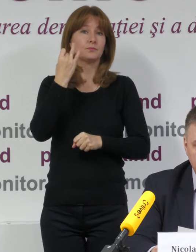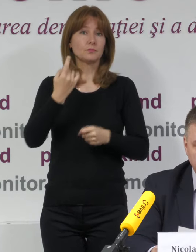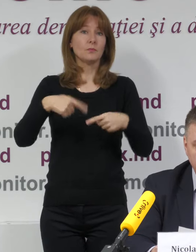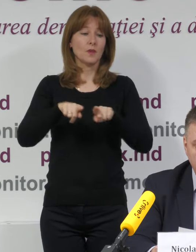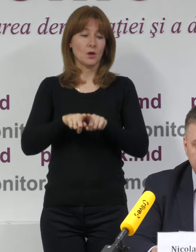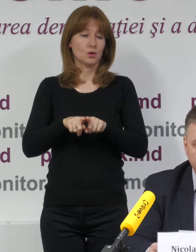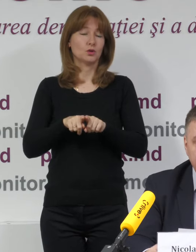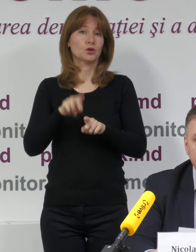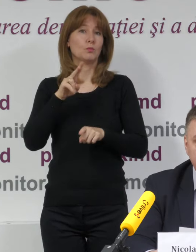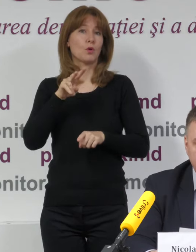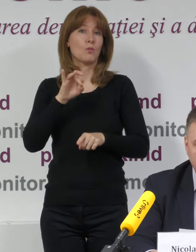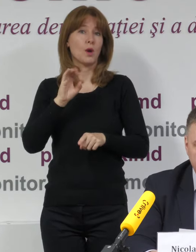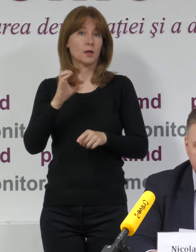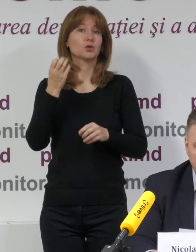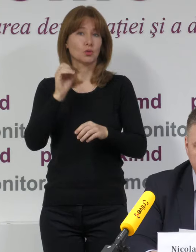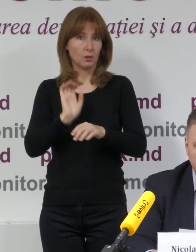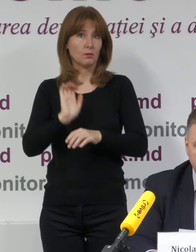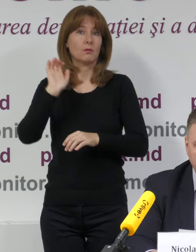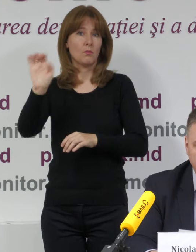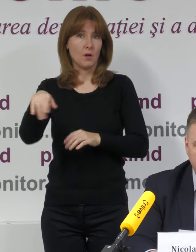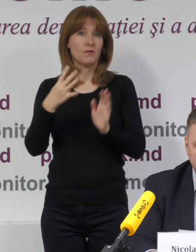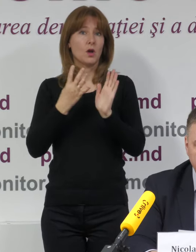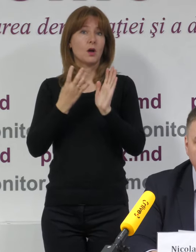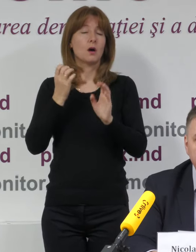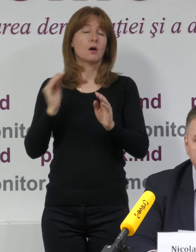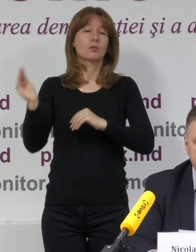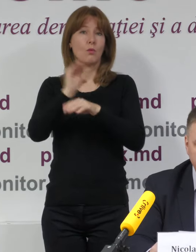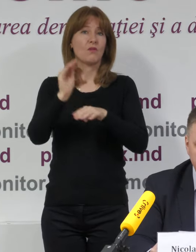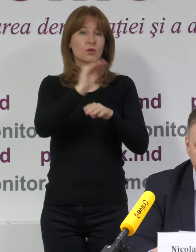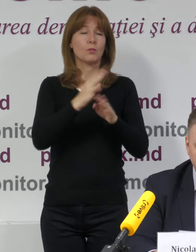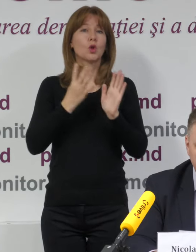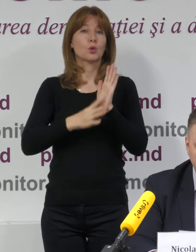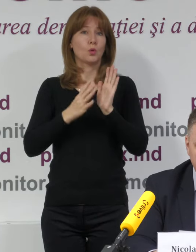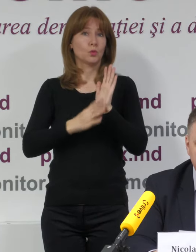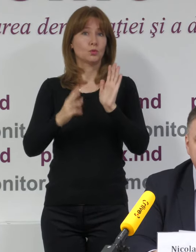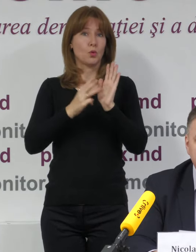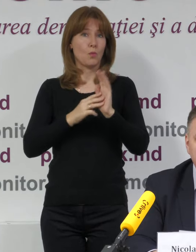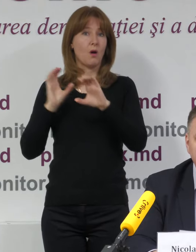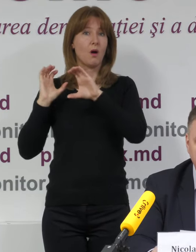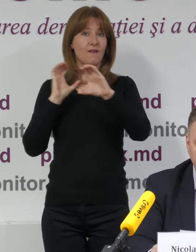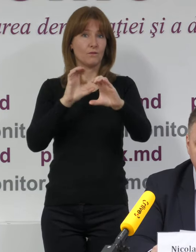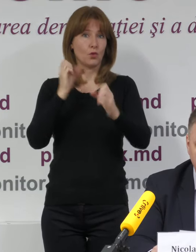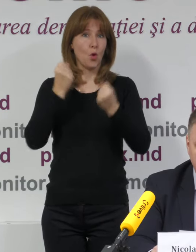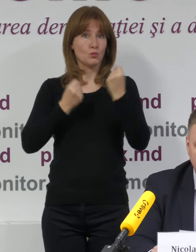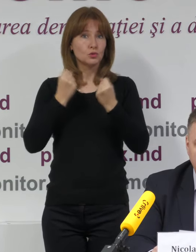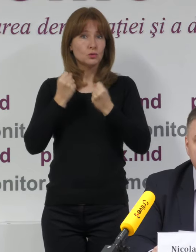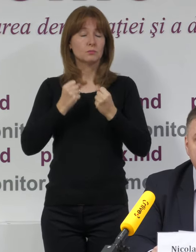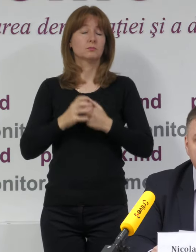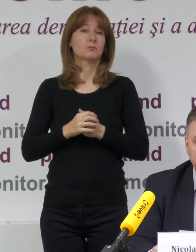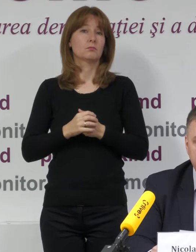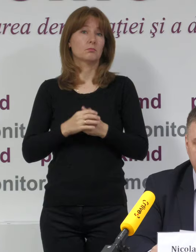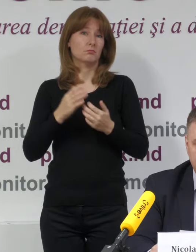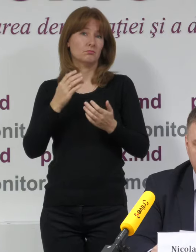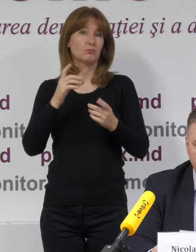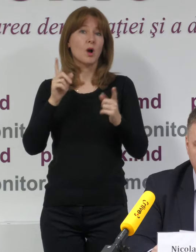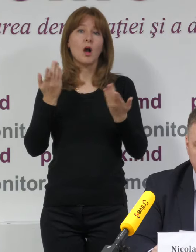statici, Promolex s-a mai detașat 89 de echipii mobile pentru a monitoriza procesul electoral din secțiile de votare care nu